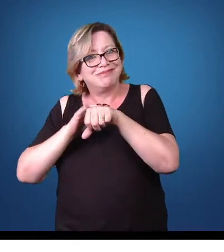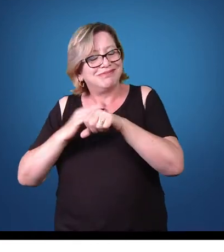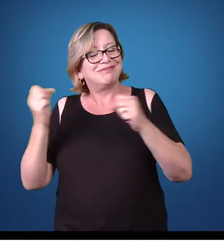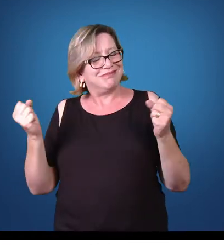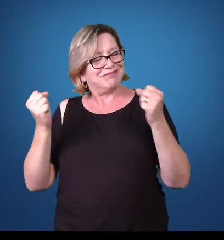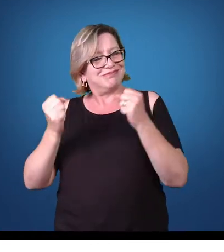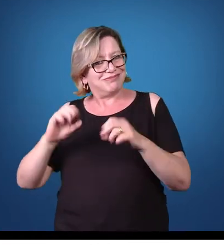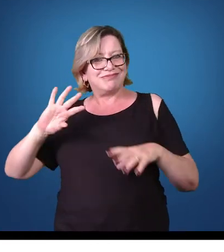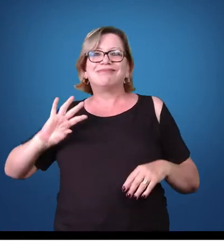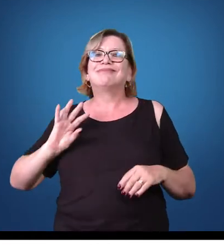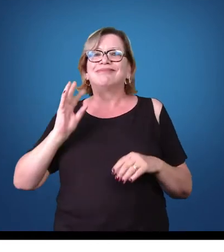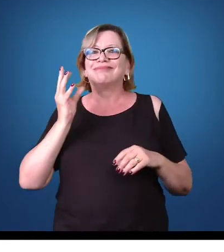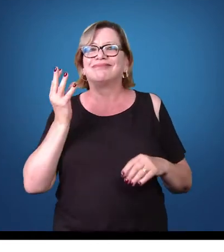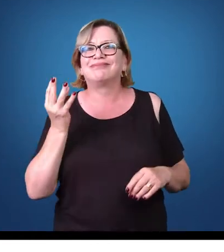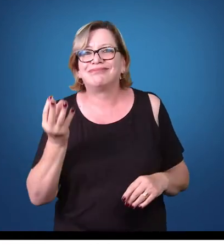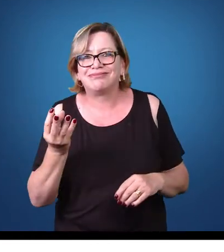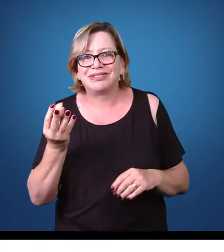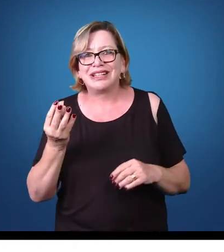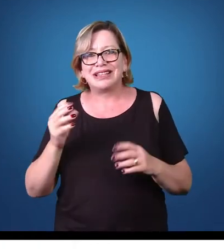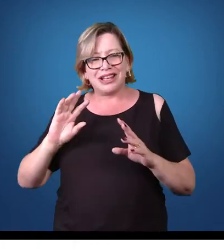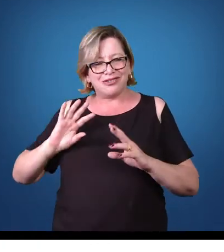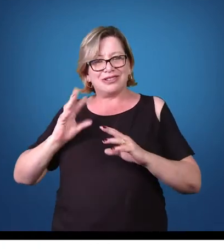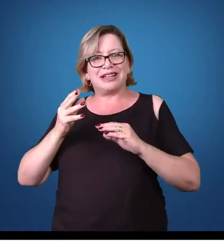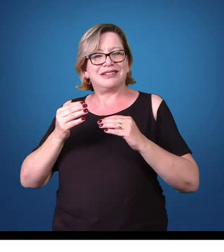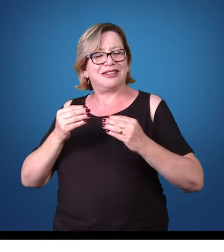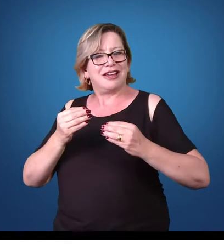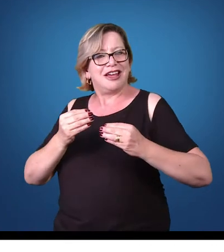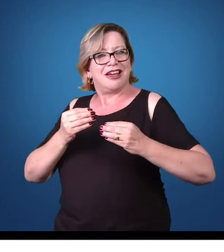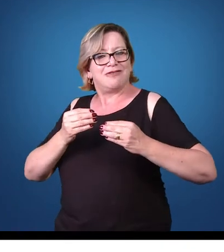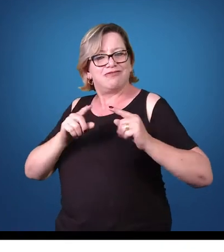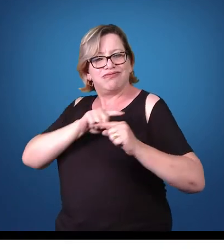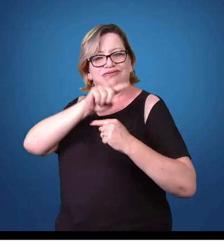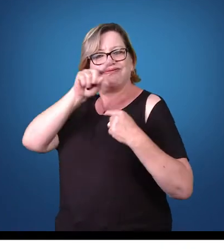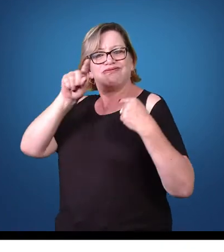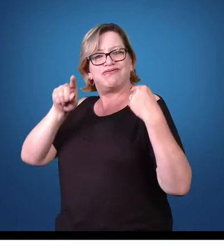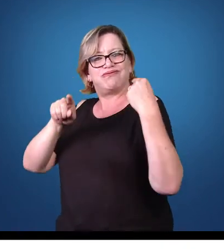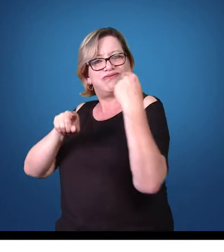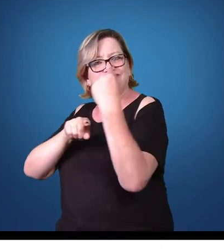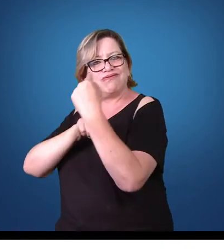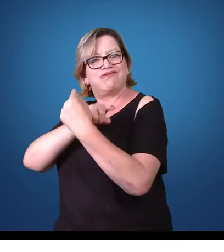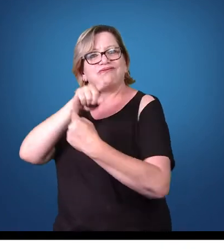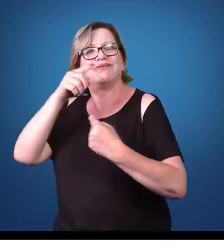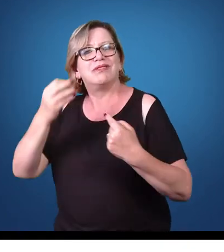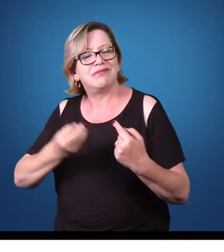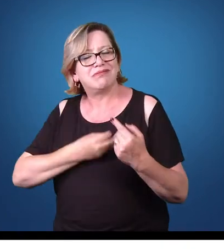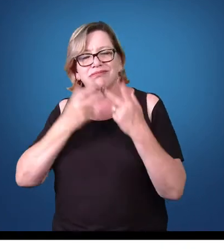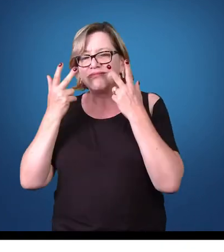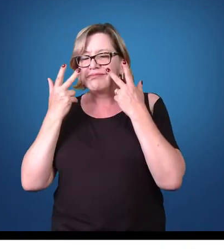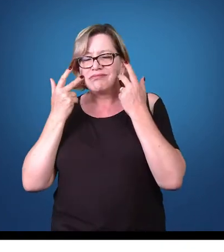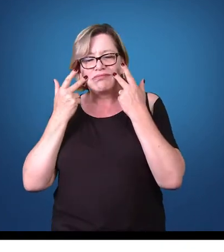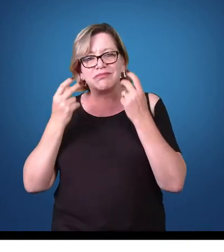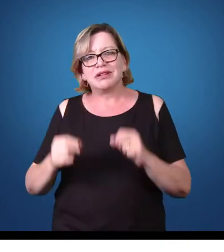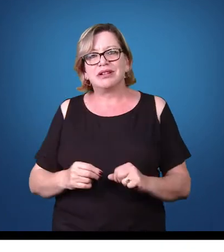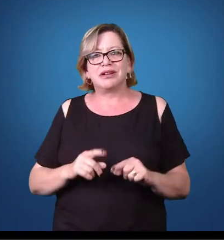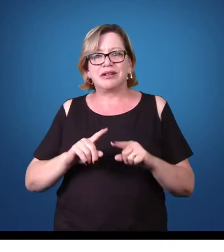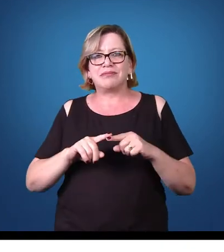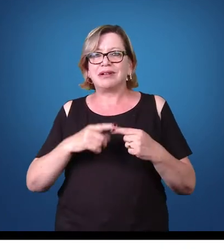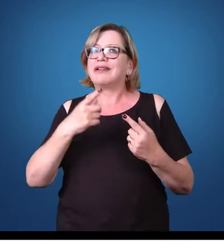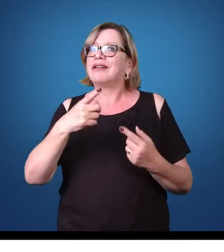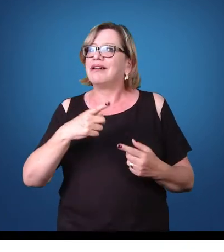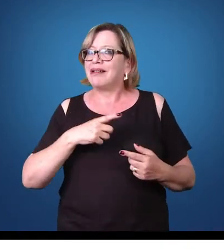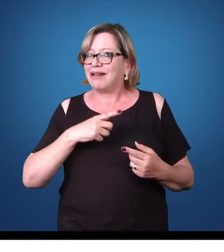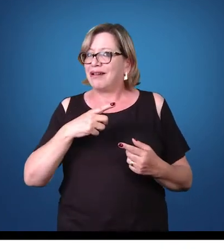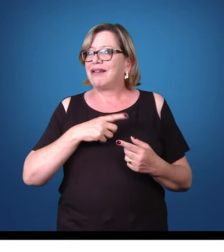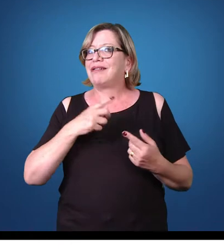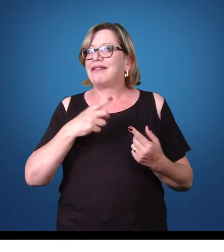ele consegue se reproduzir e assim completar o seu ciclo biológico normalmente. Só que existem casos